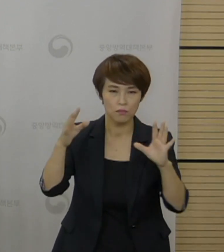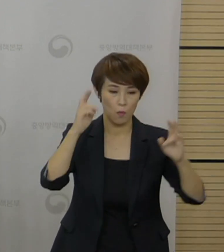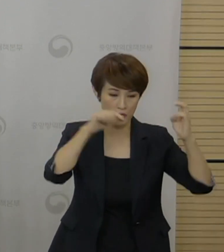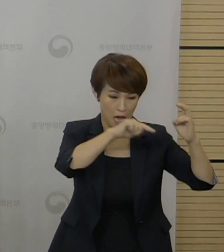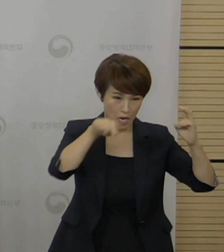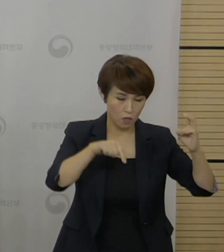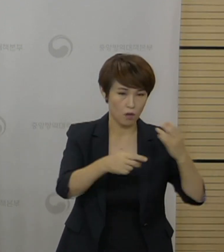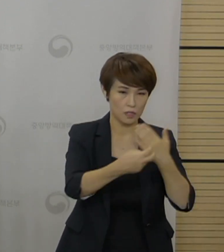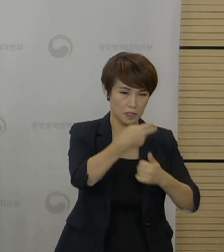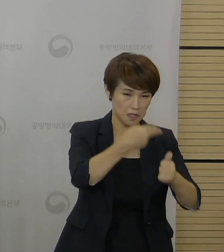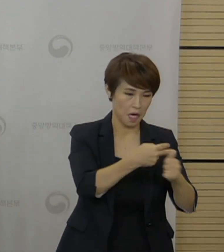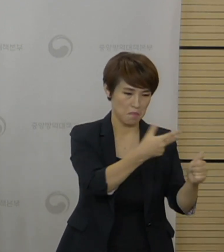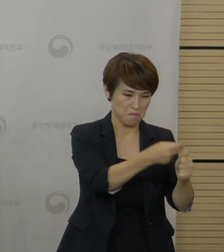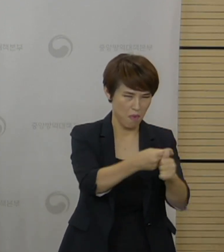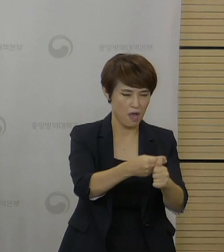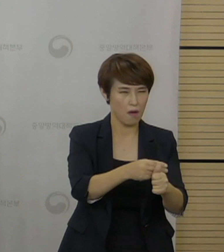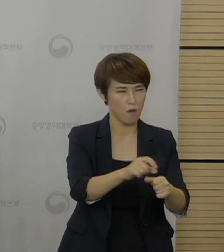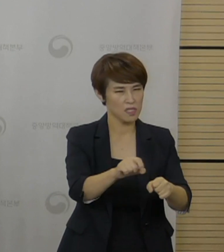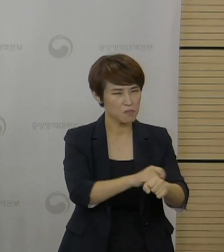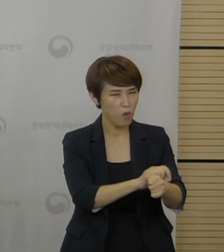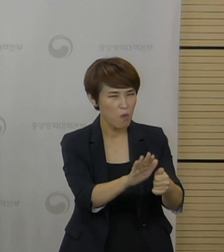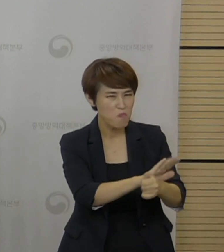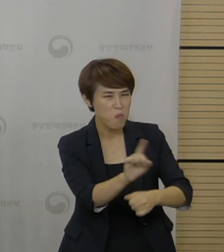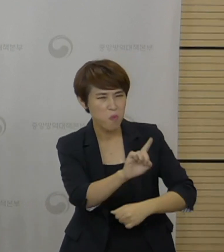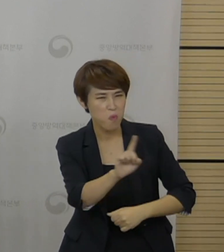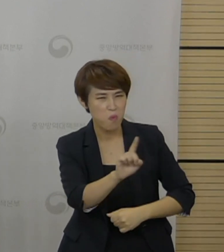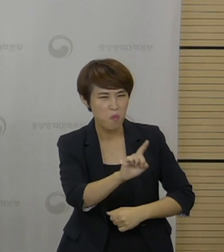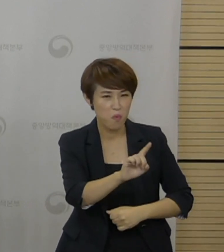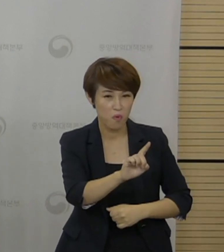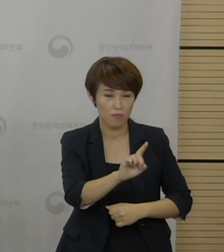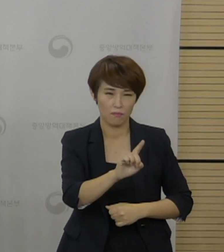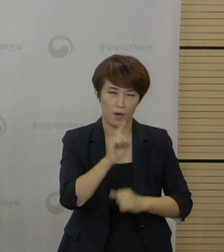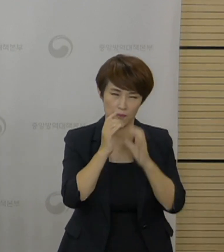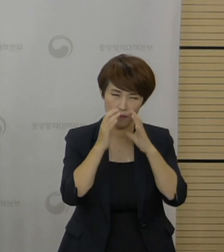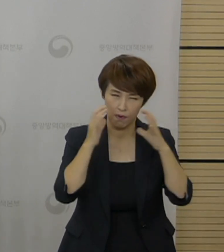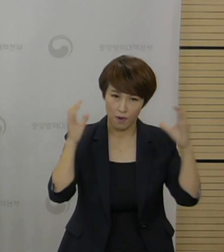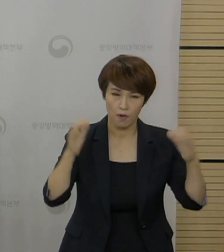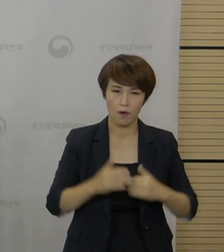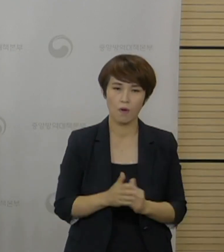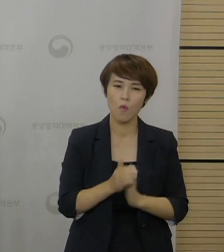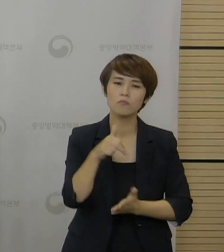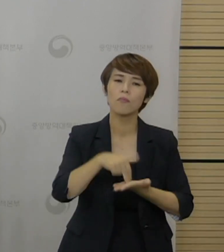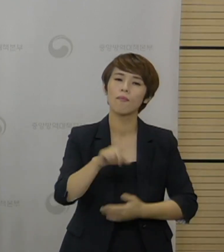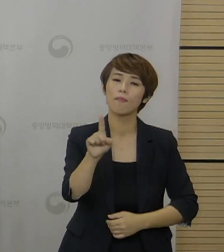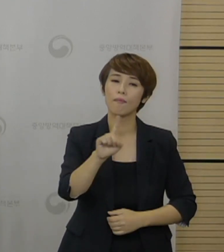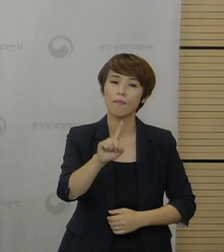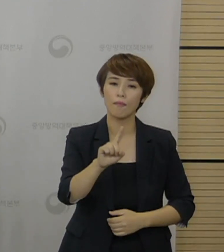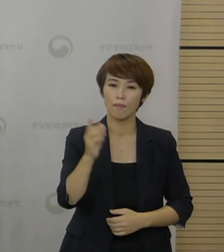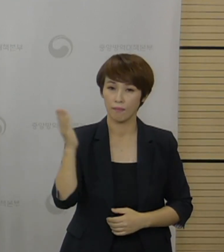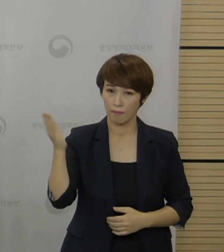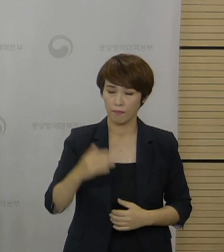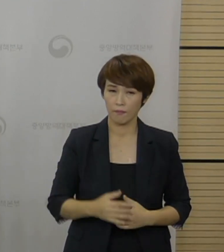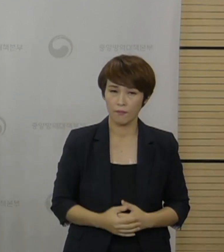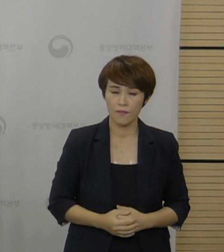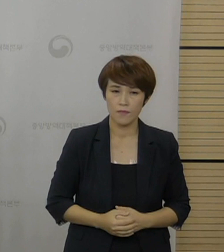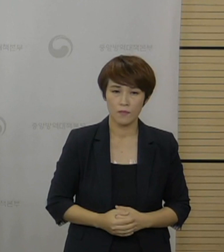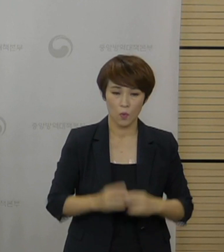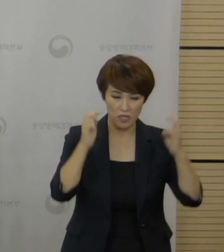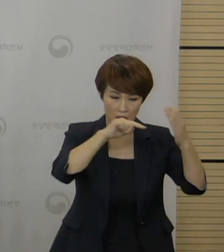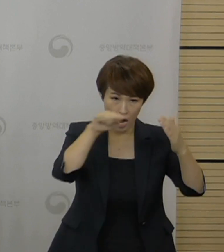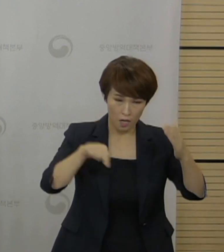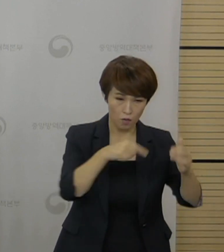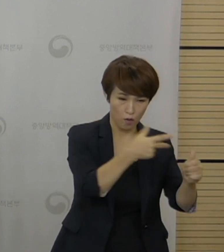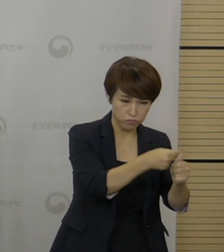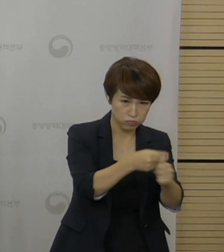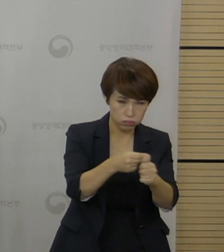접종하는 것이 특혜다라는 지적이 있는데 이에 대한 방역당국의 입장을 설명해 달라고 했습니다. 사업장 자체 접종은 당초